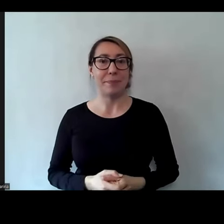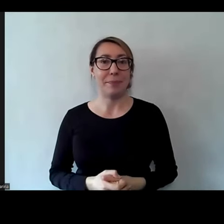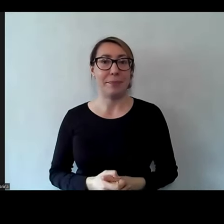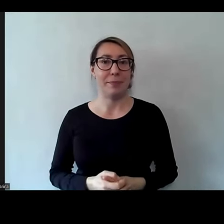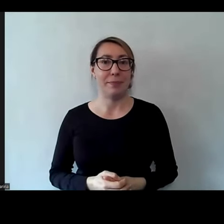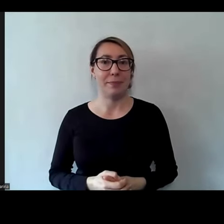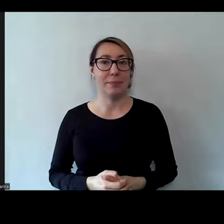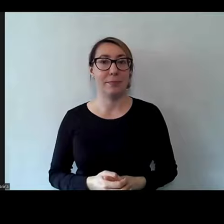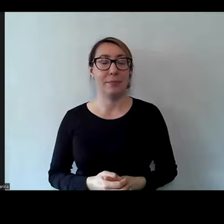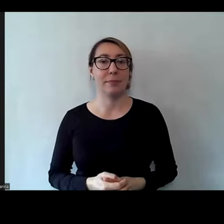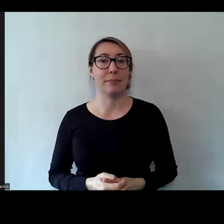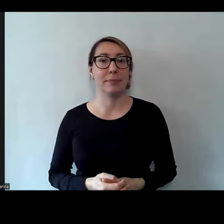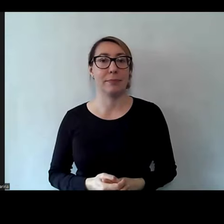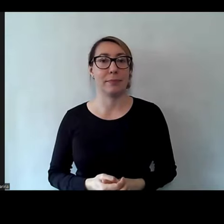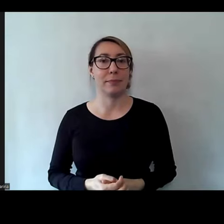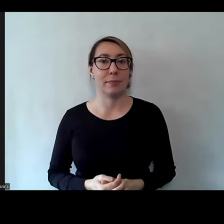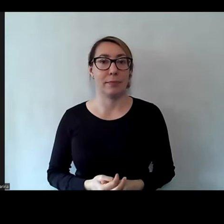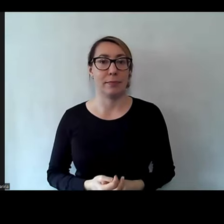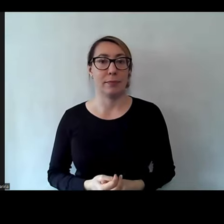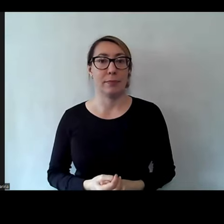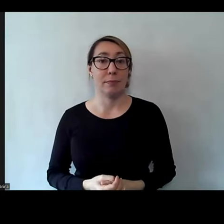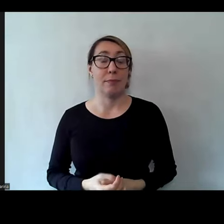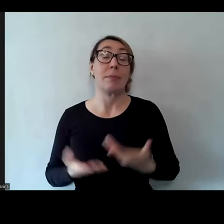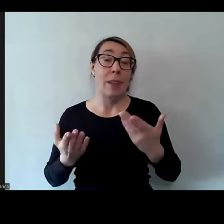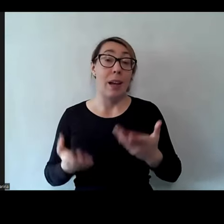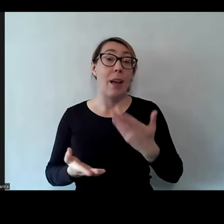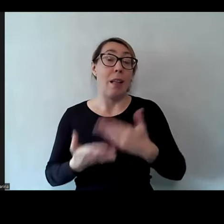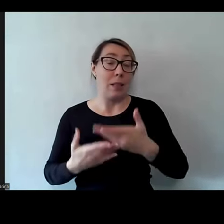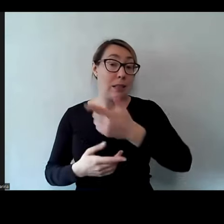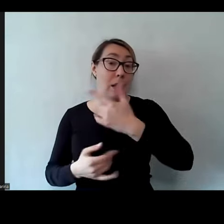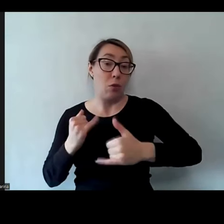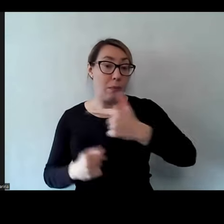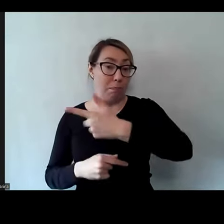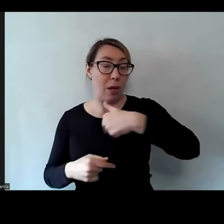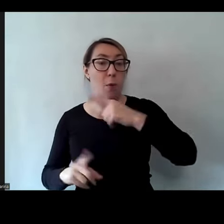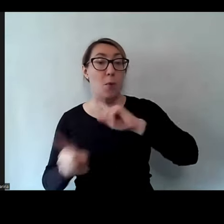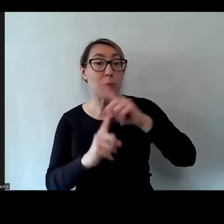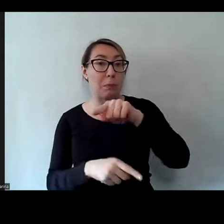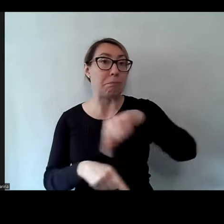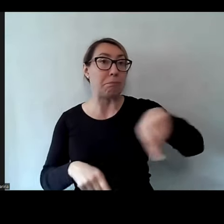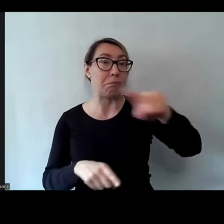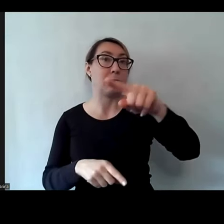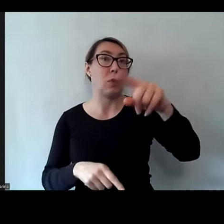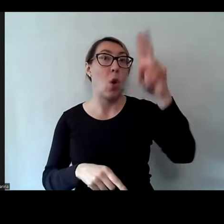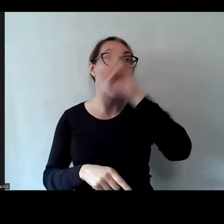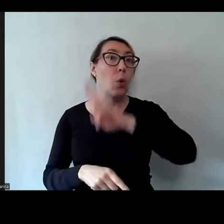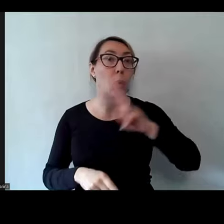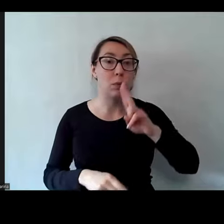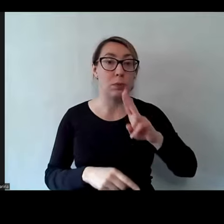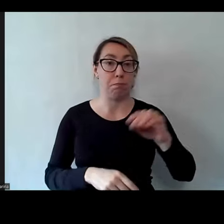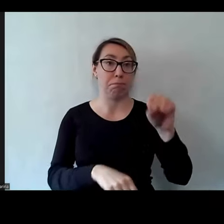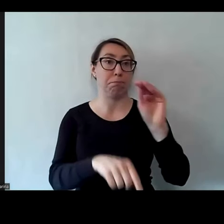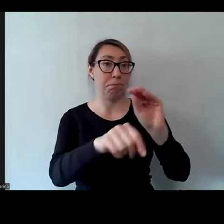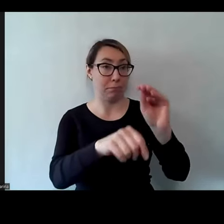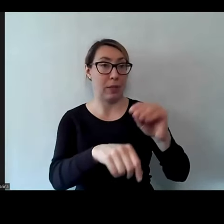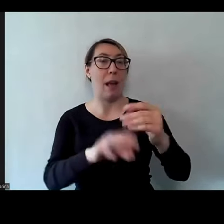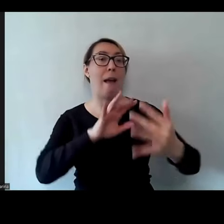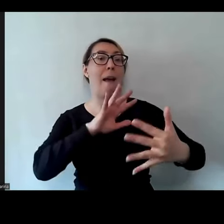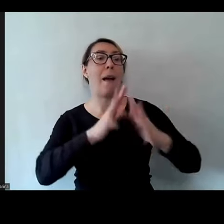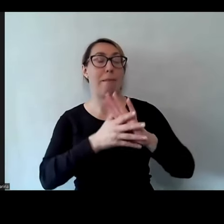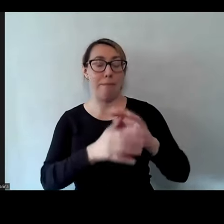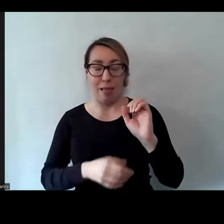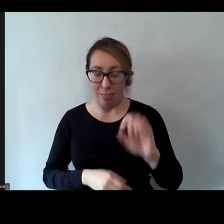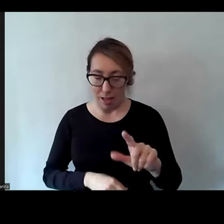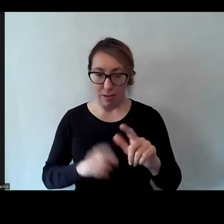rozmawiamy z rodzicami, to mówimy rehabilitacja, tak, aparat,